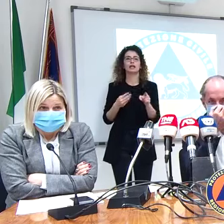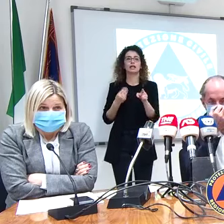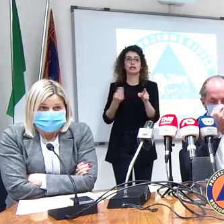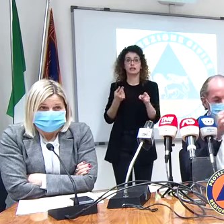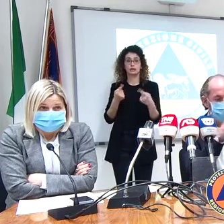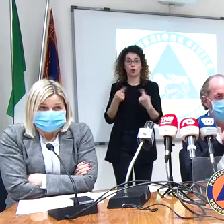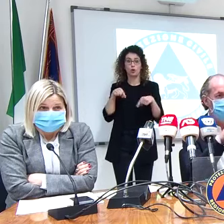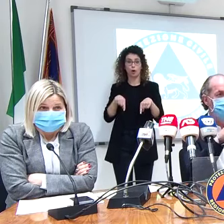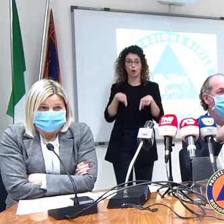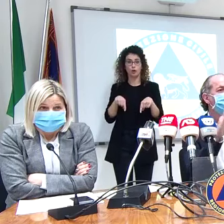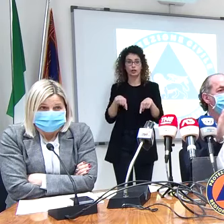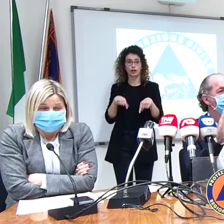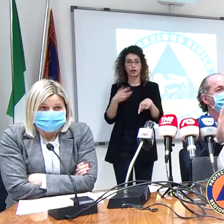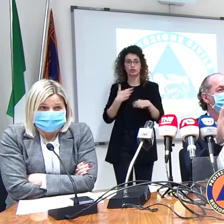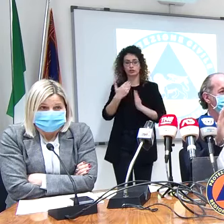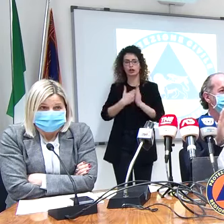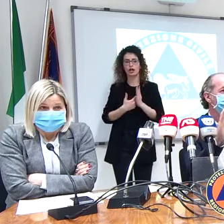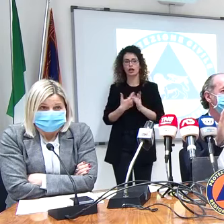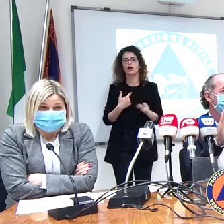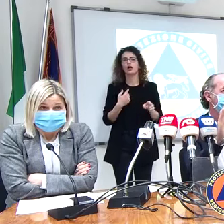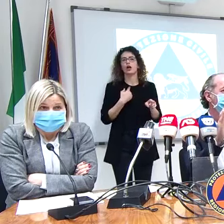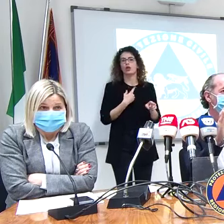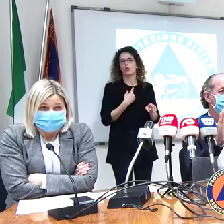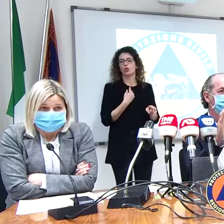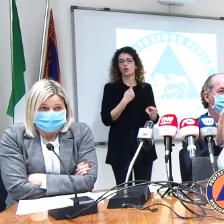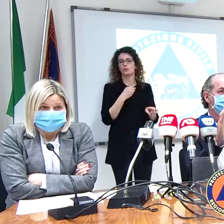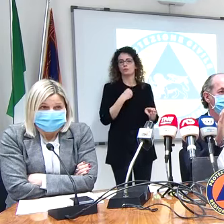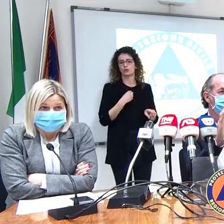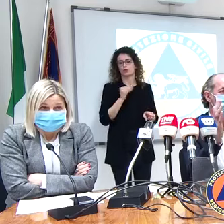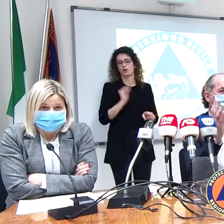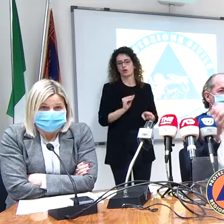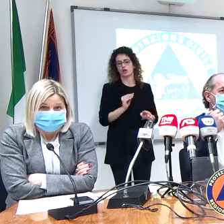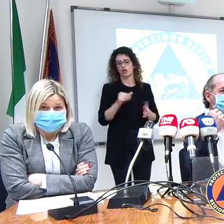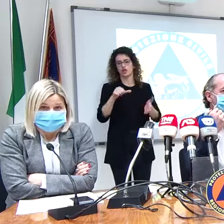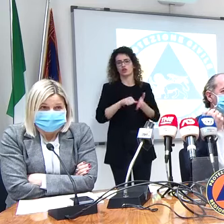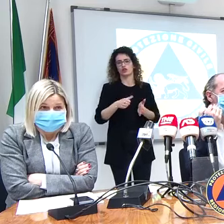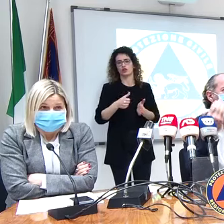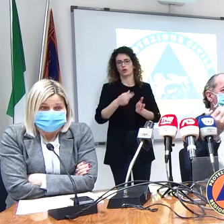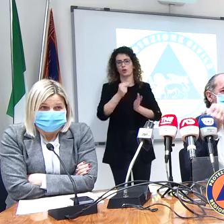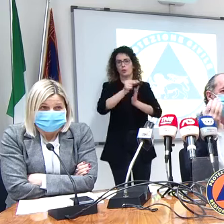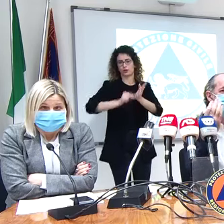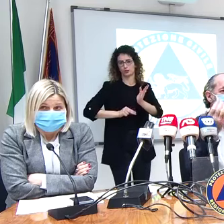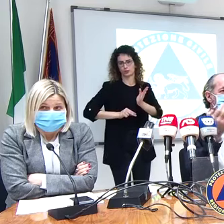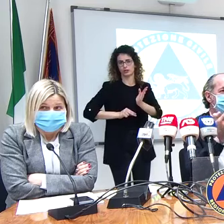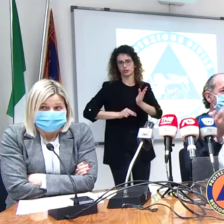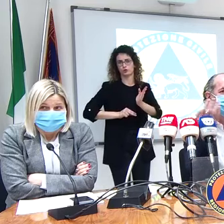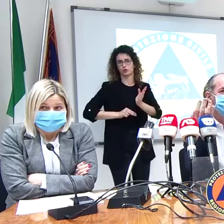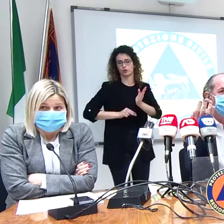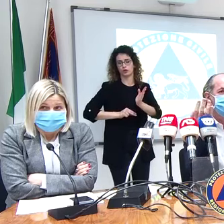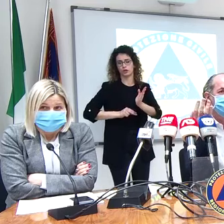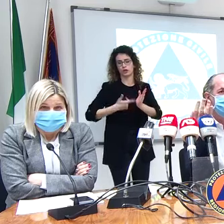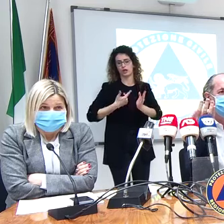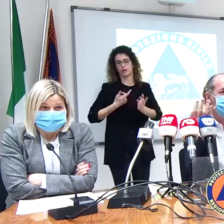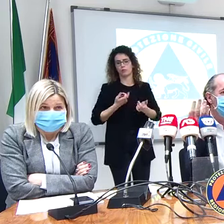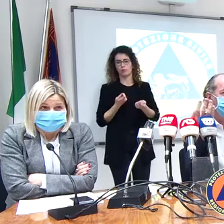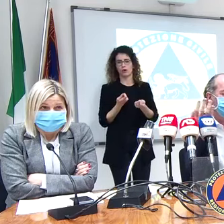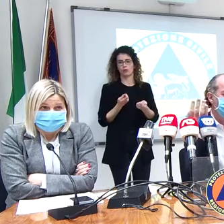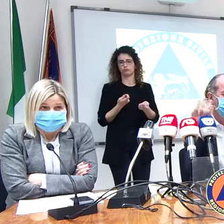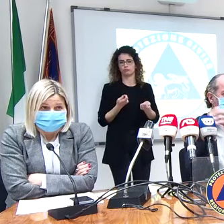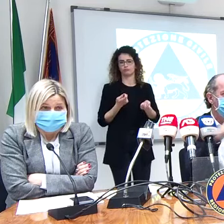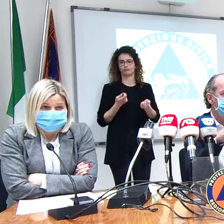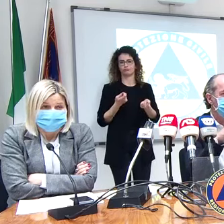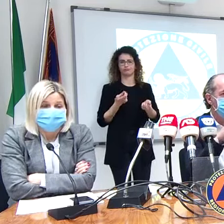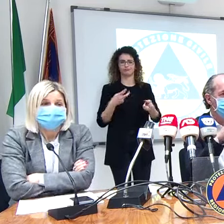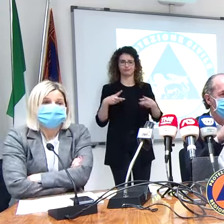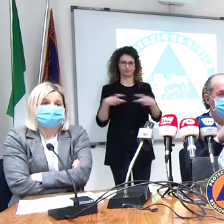logica noi abbiamo chiesto elasticità ai centri di prenotazione se uno dice guarda io sono iperteso obeso si presenterà al centro